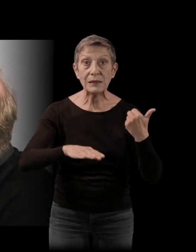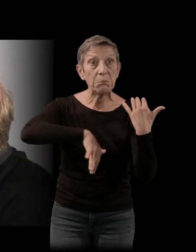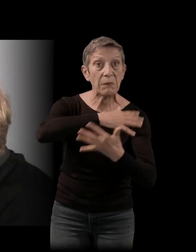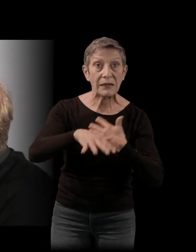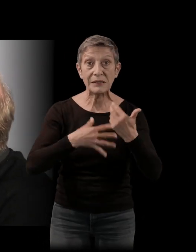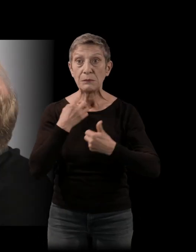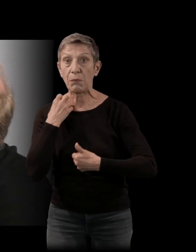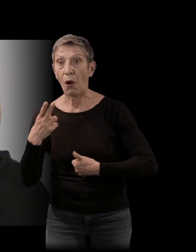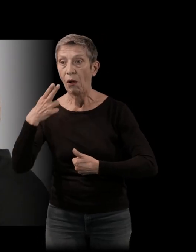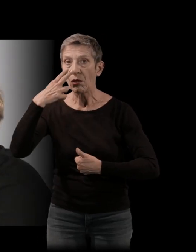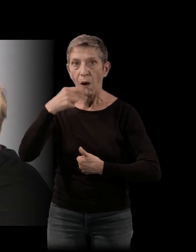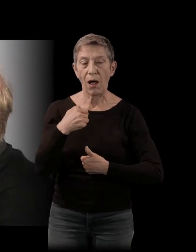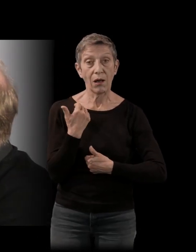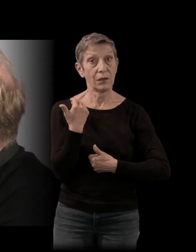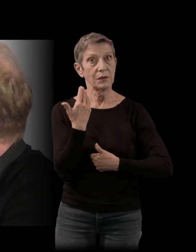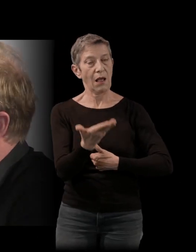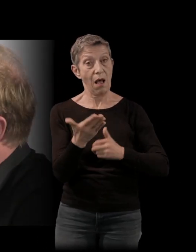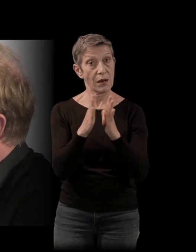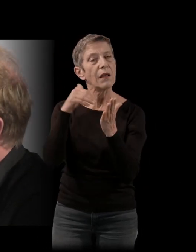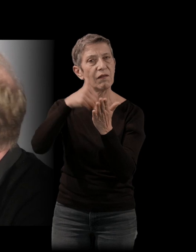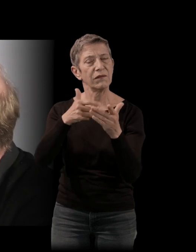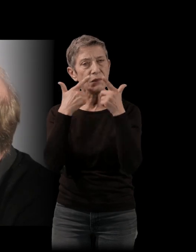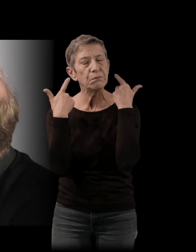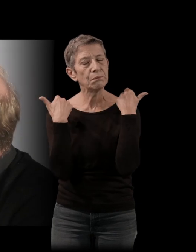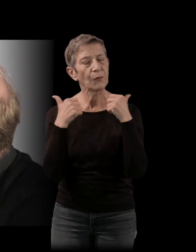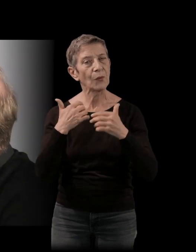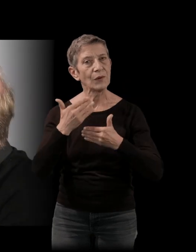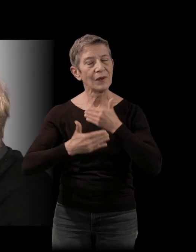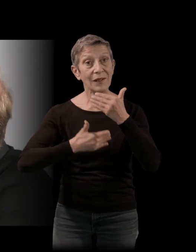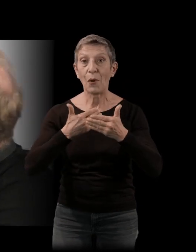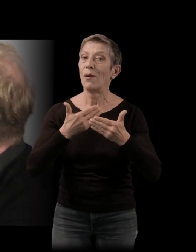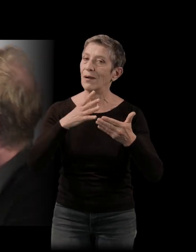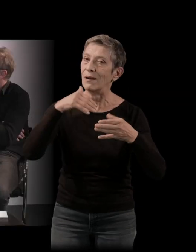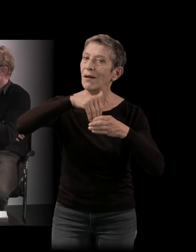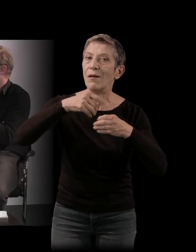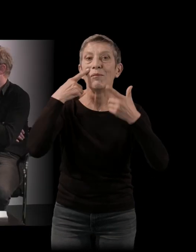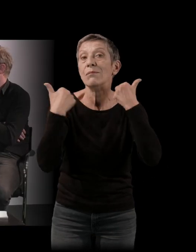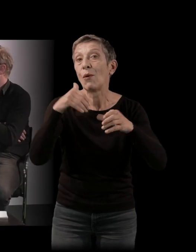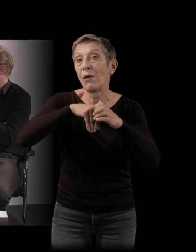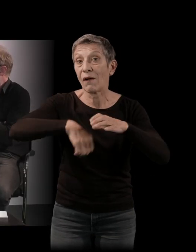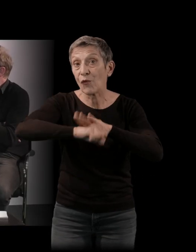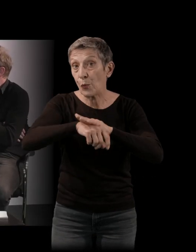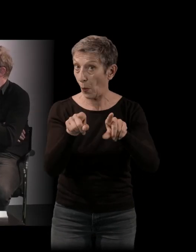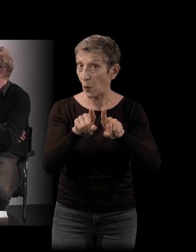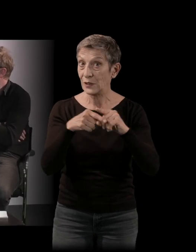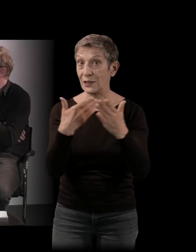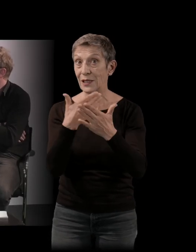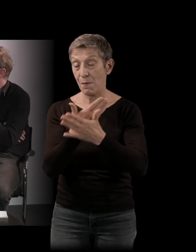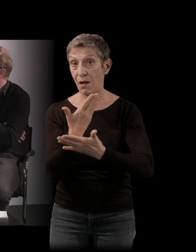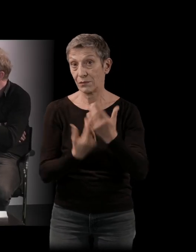noir. C'est aussi une dimension très forte du livre qu'on découvre à travers le football, mais à travers le cinéma et d'autres. C'est une dimension importante aussi de ce moment